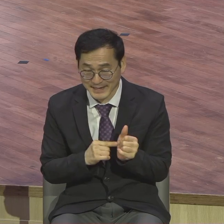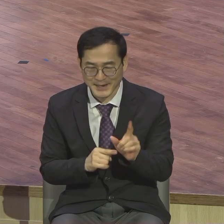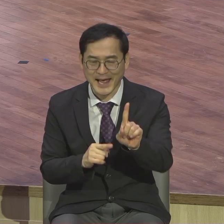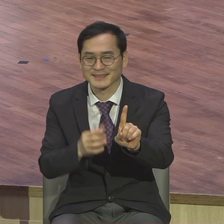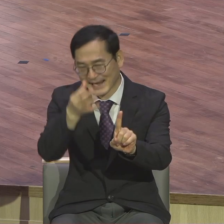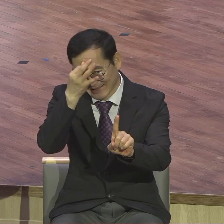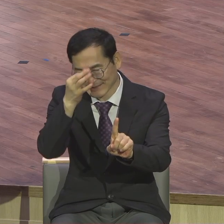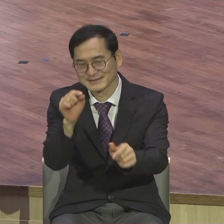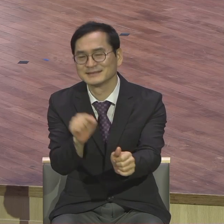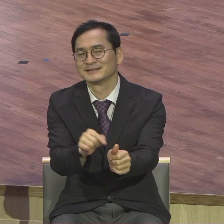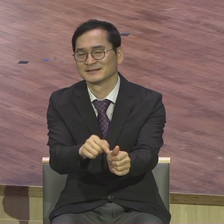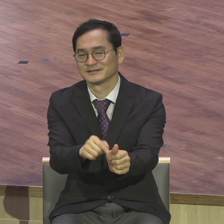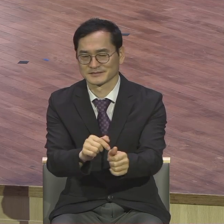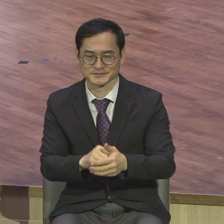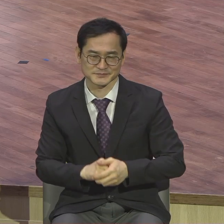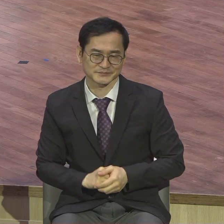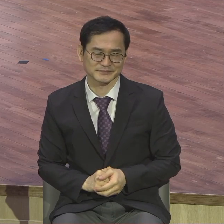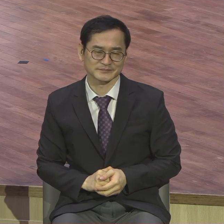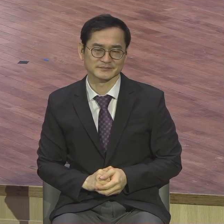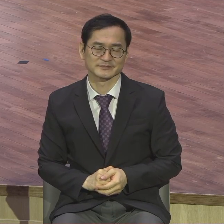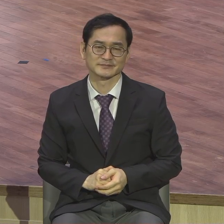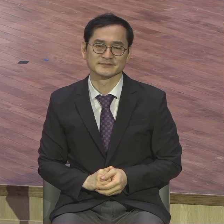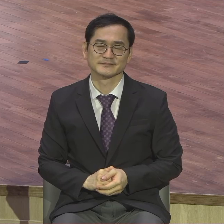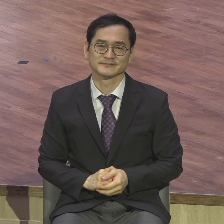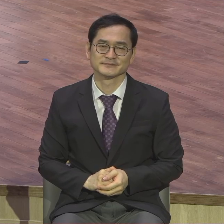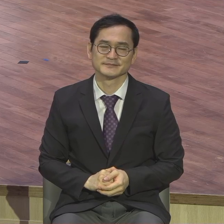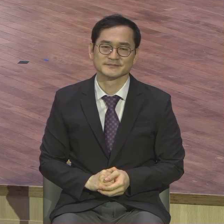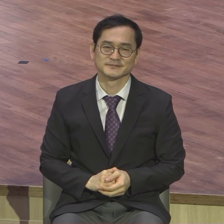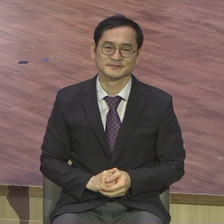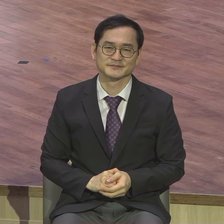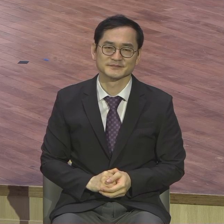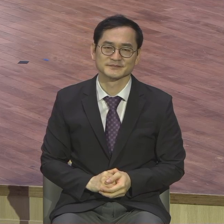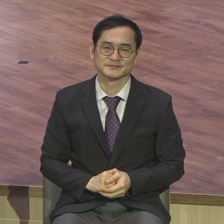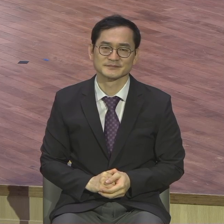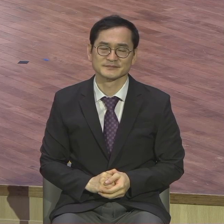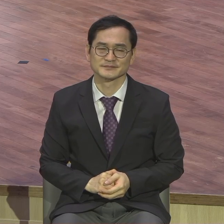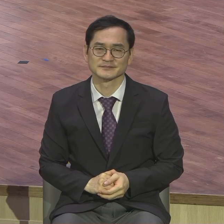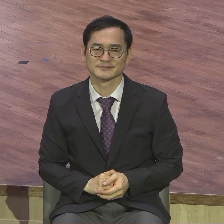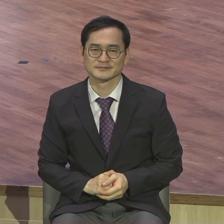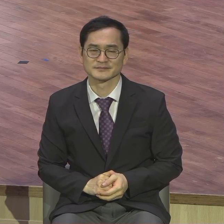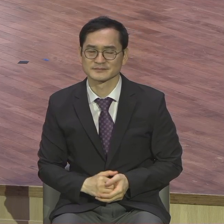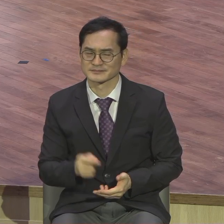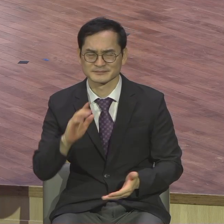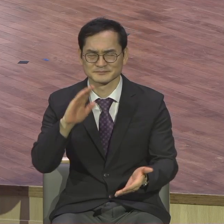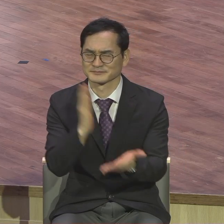우리는 이런 분별력 없는 자세에서 벗어나야 됩니다 맡겨준 직분